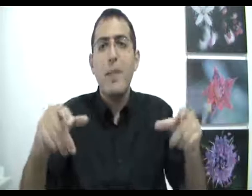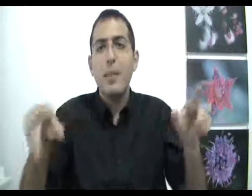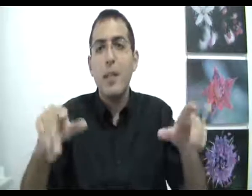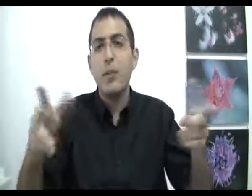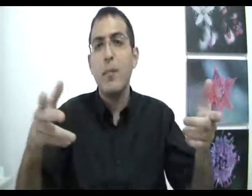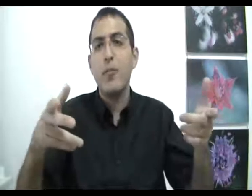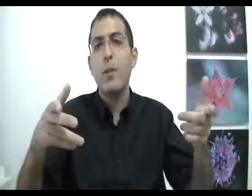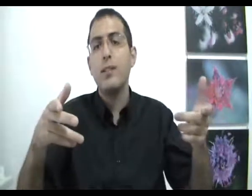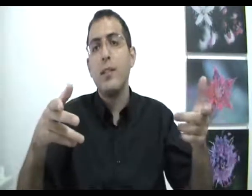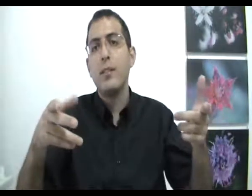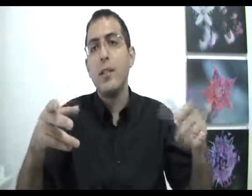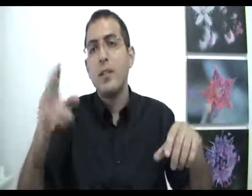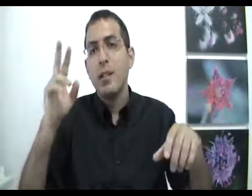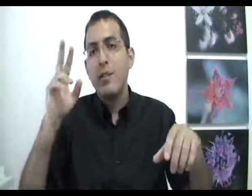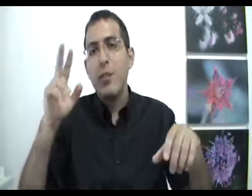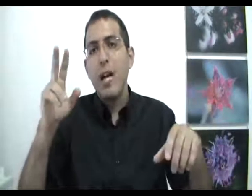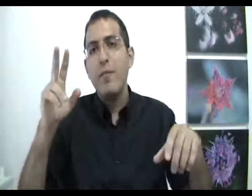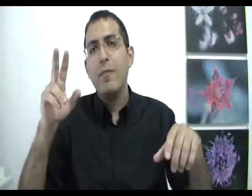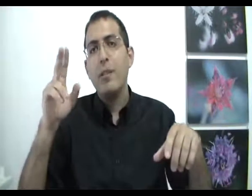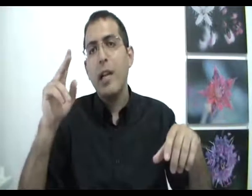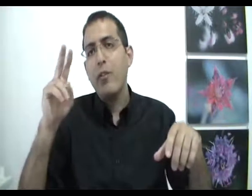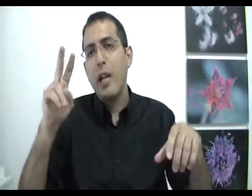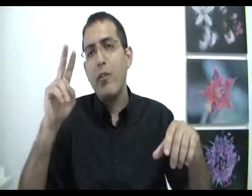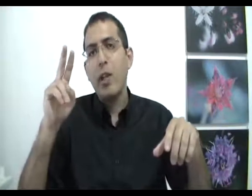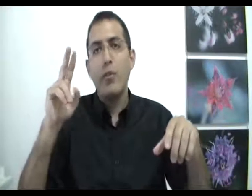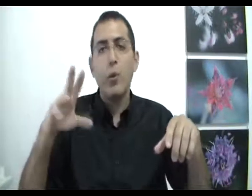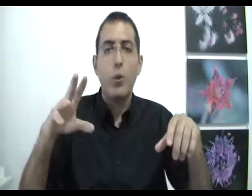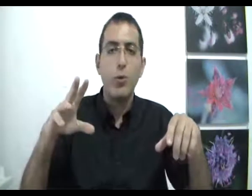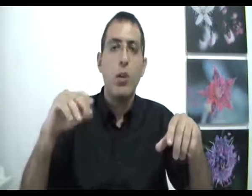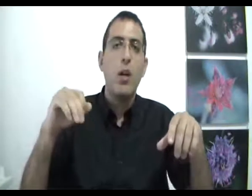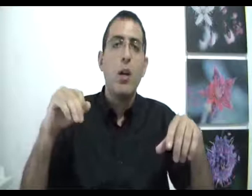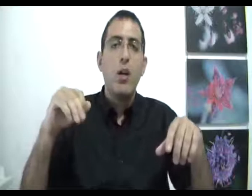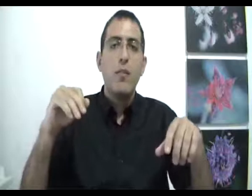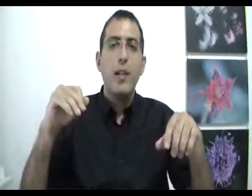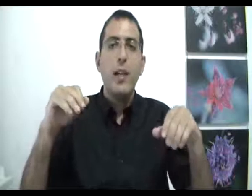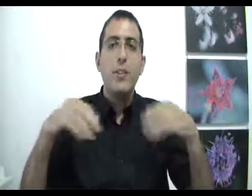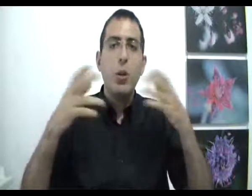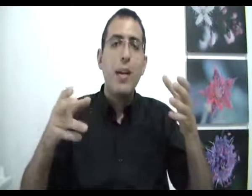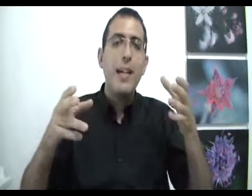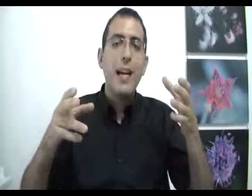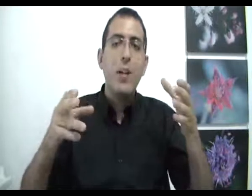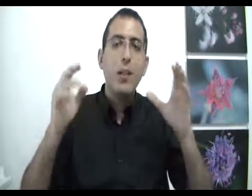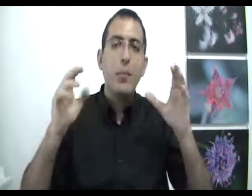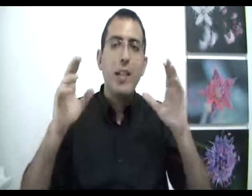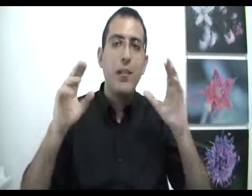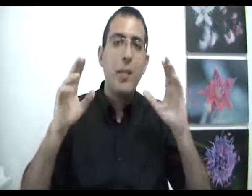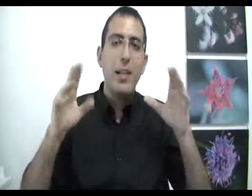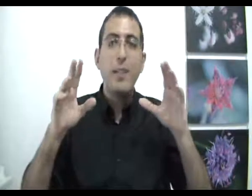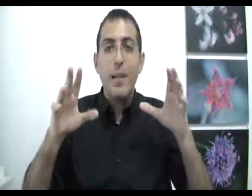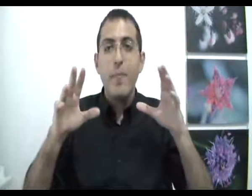לאדם לרצות את מה שהוא רוצה ועכשיו יש רק שתי אפשרויות ולצורך העניין לא נדבר דבקה על בן אדם